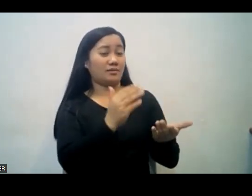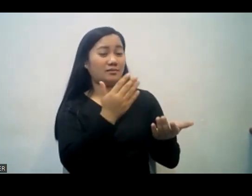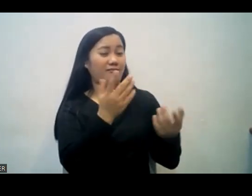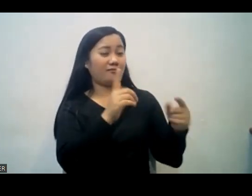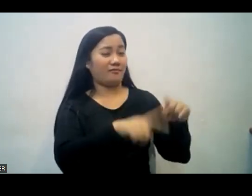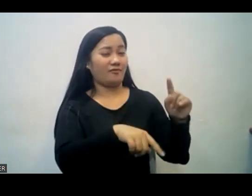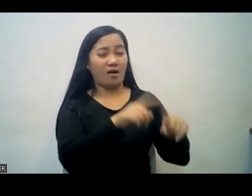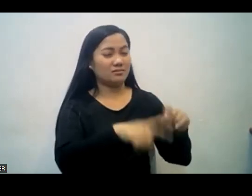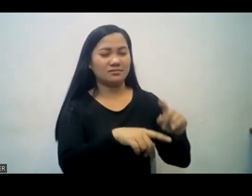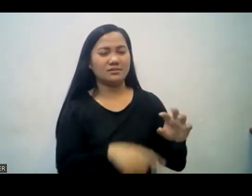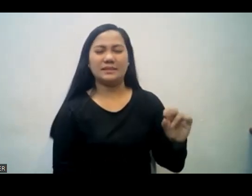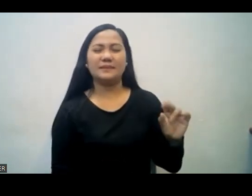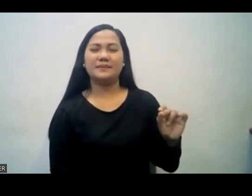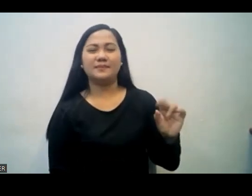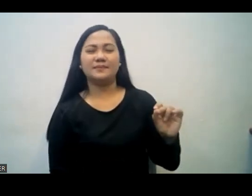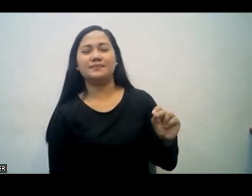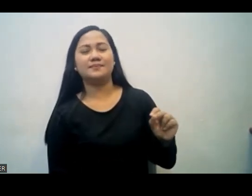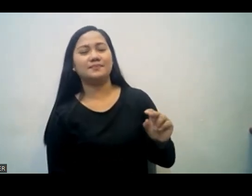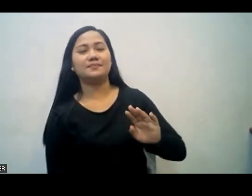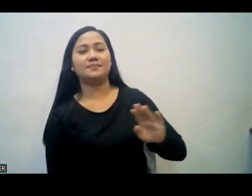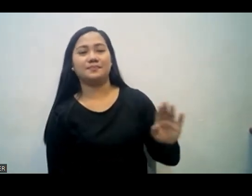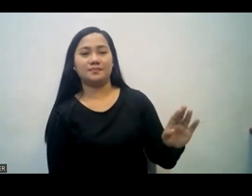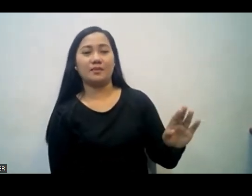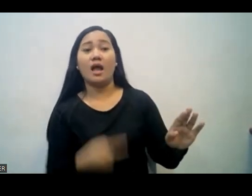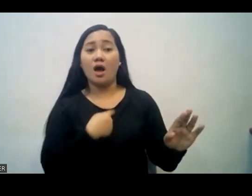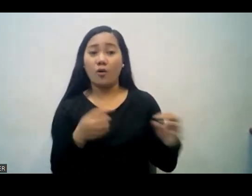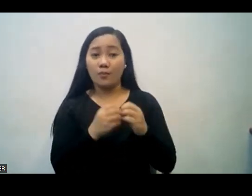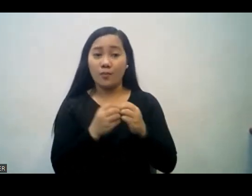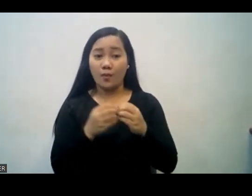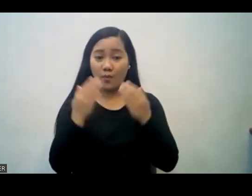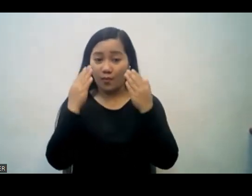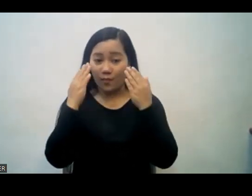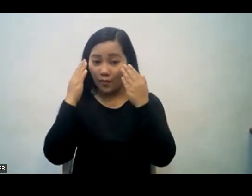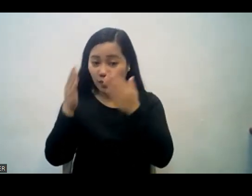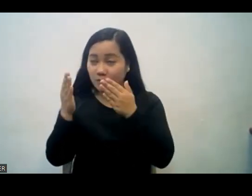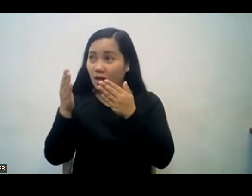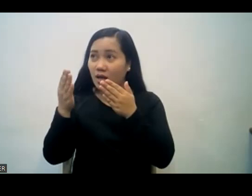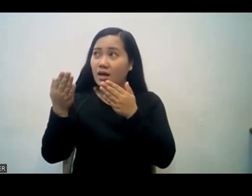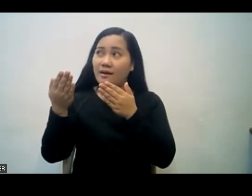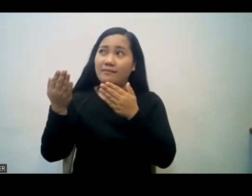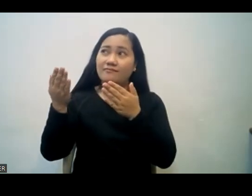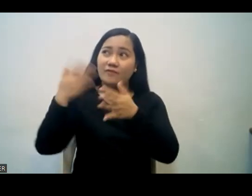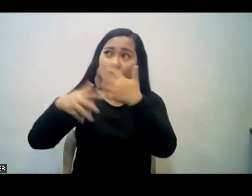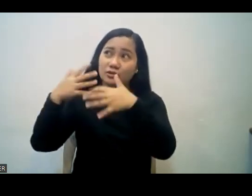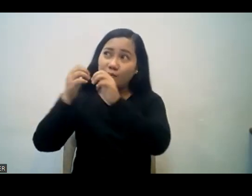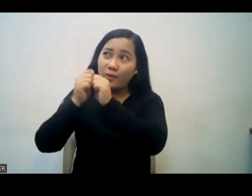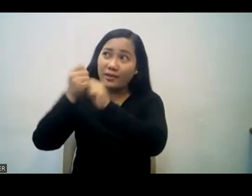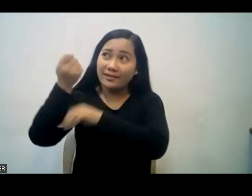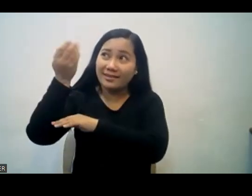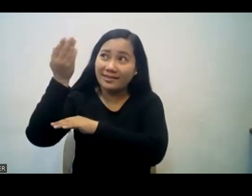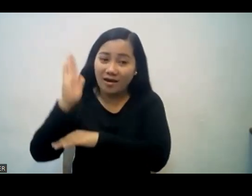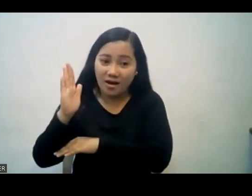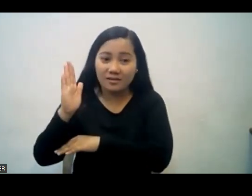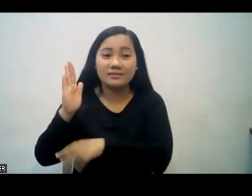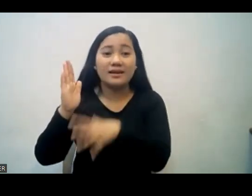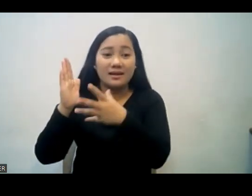nagtutungo doon sa aking mga makamundong kaibigan. I want to have a fellowship with God and with a brother. Kundi ako